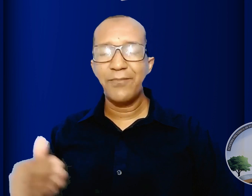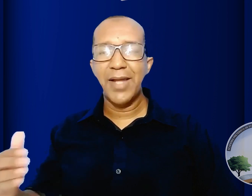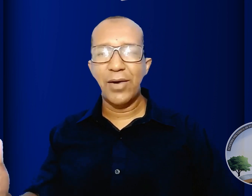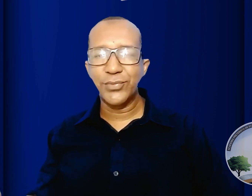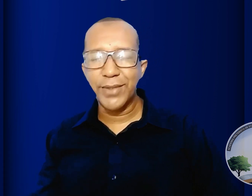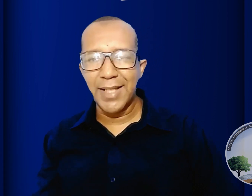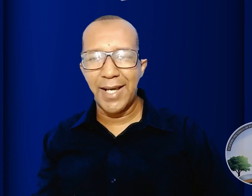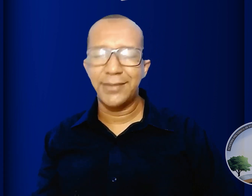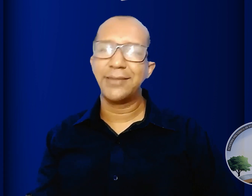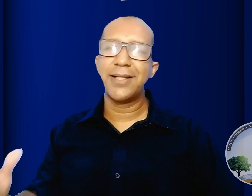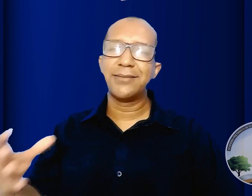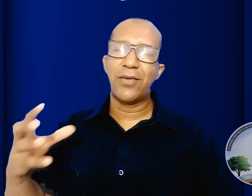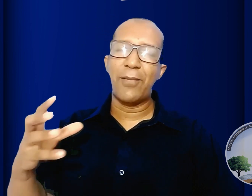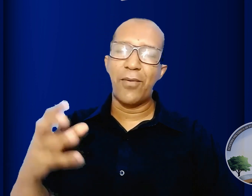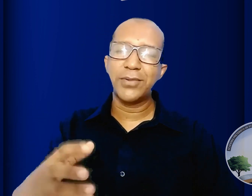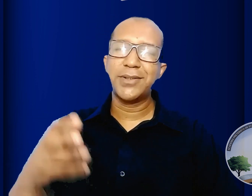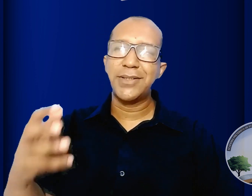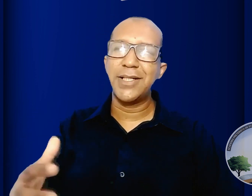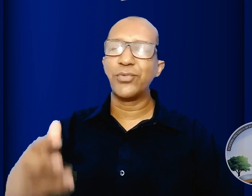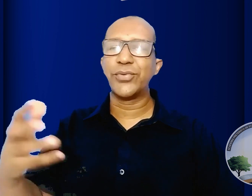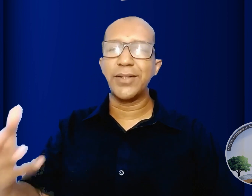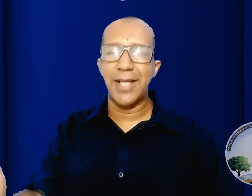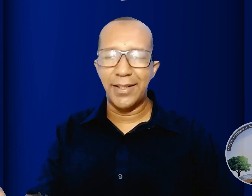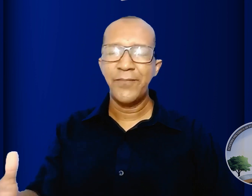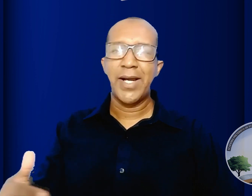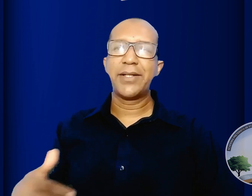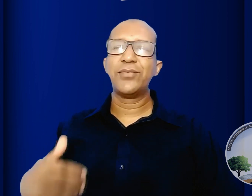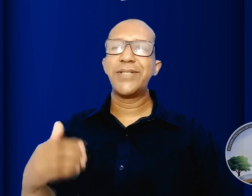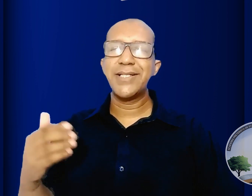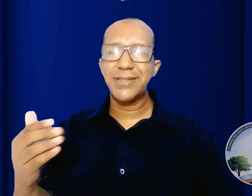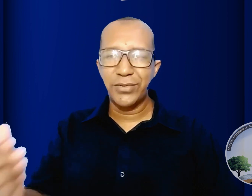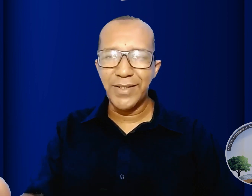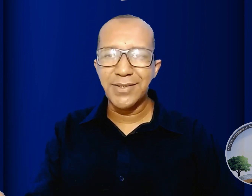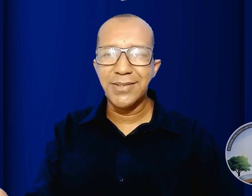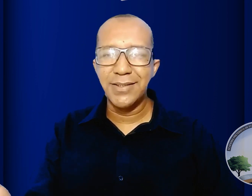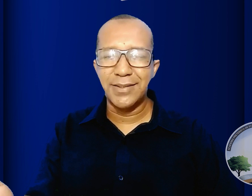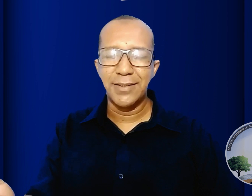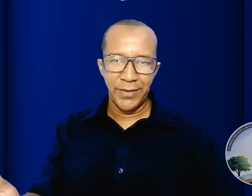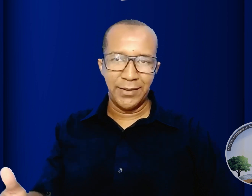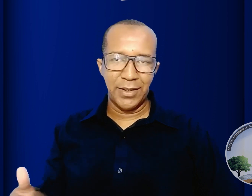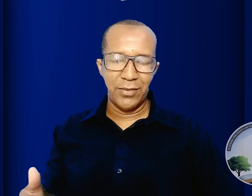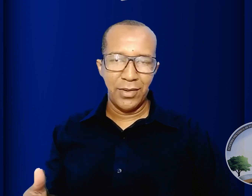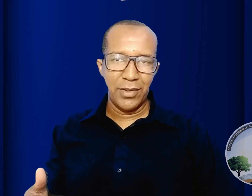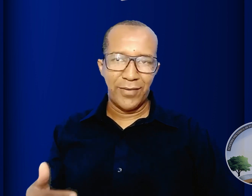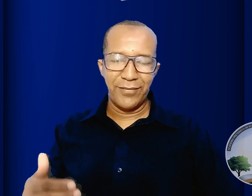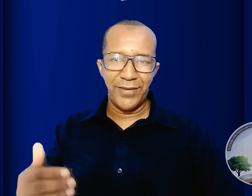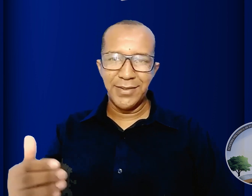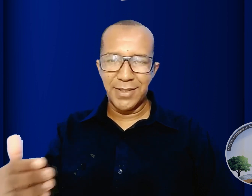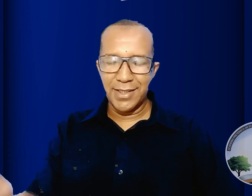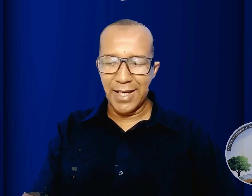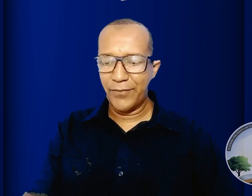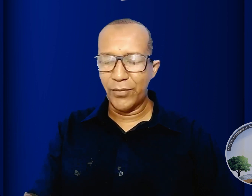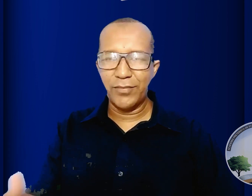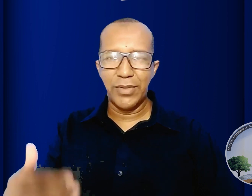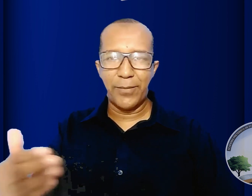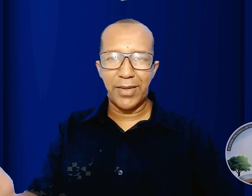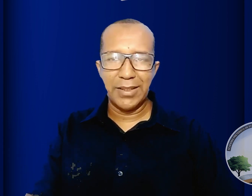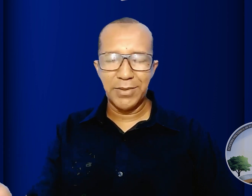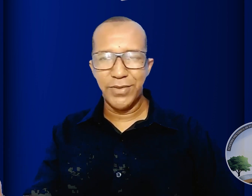autoridade até então a morte tinha autoridade ainda não tinha sido vencida então uma vez que o livro do Apocalipse foi